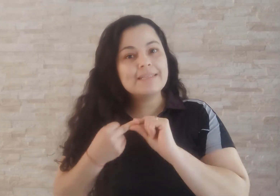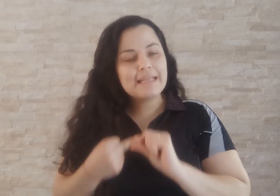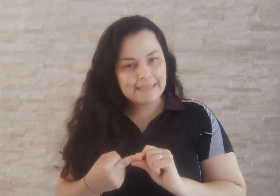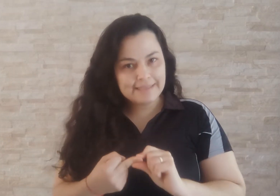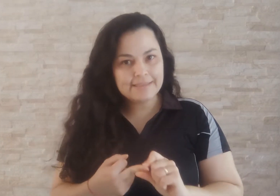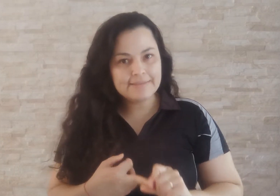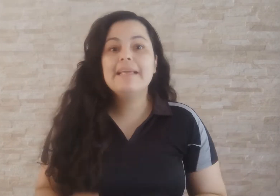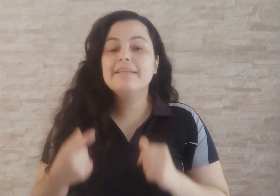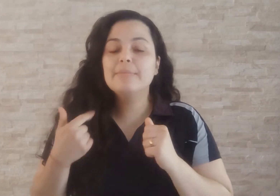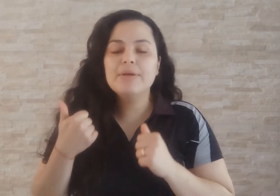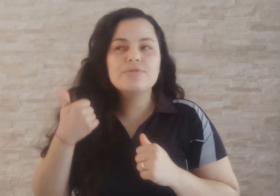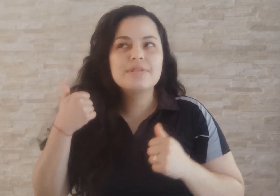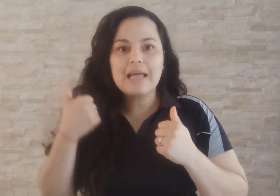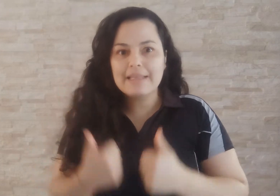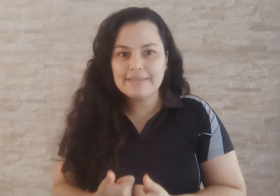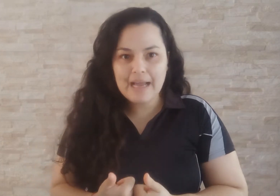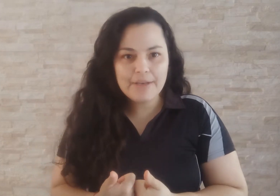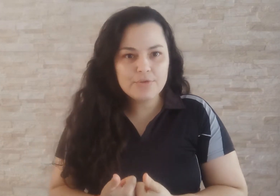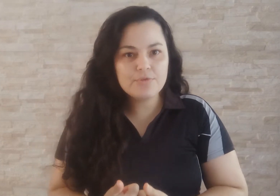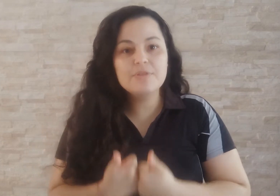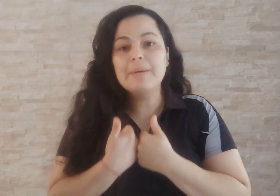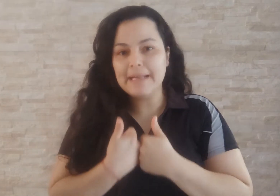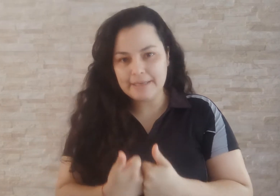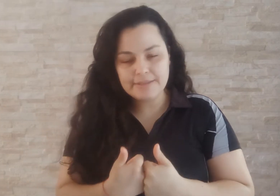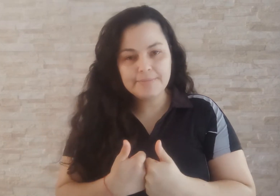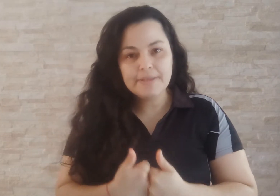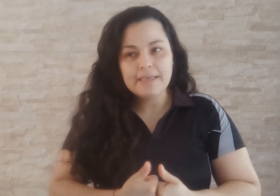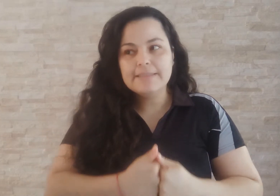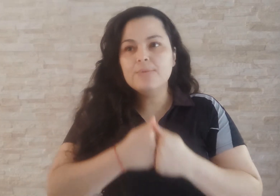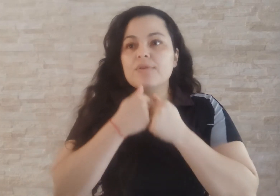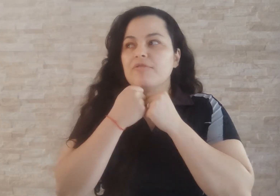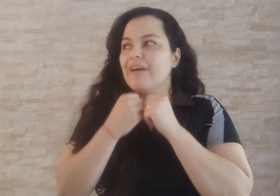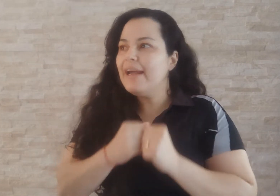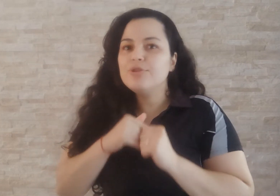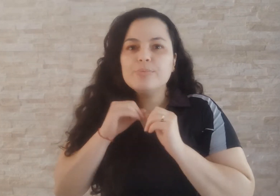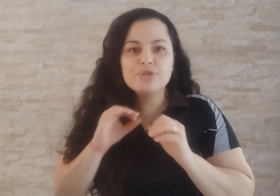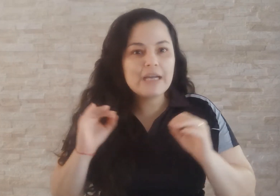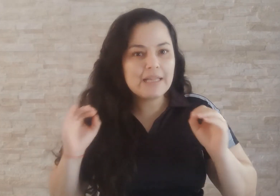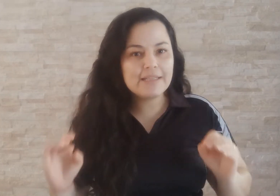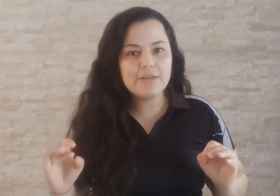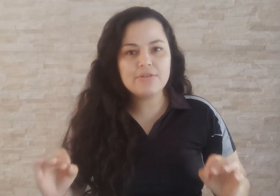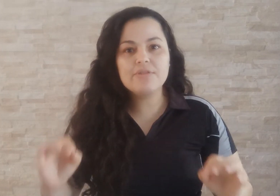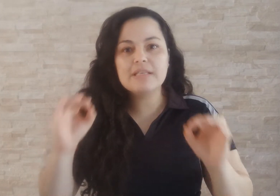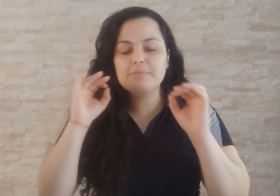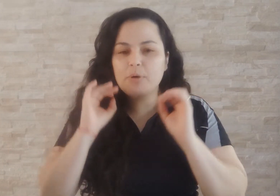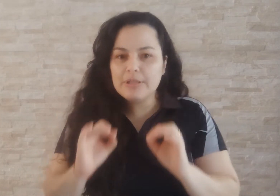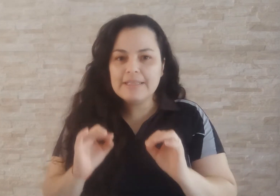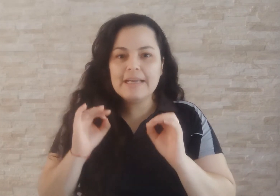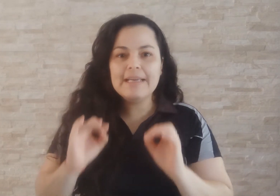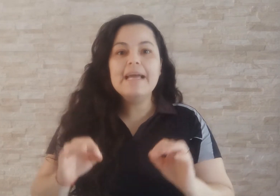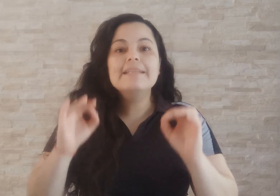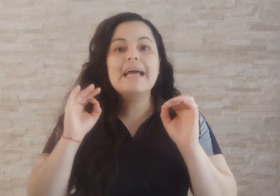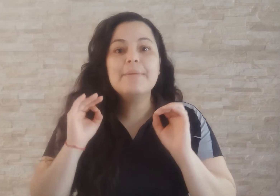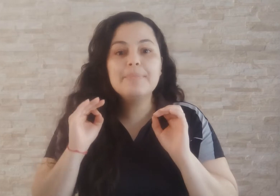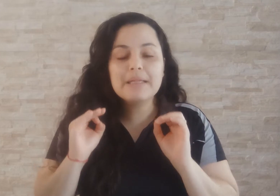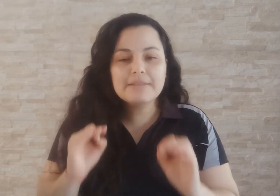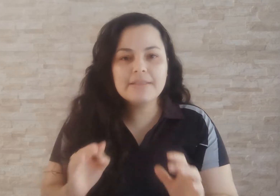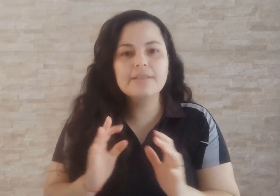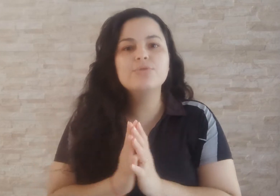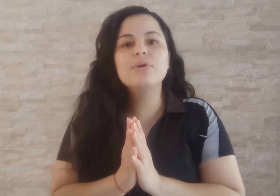natalina. Tem também os calendários de paraíbe. Então são vários tipos de calendários que vocês podem aí estar implantando